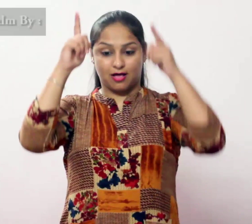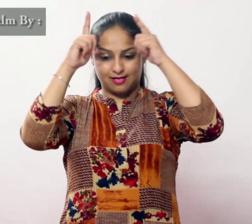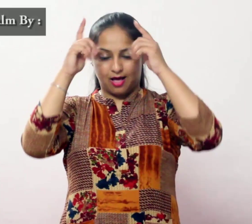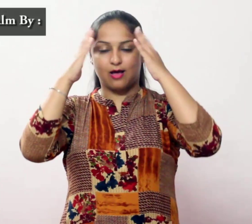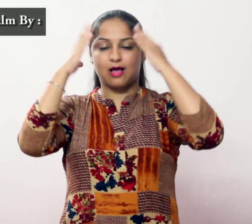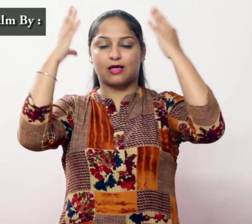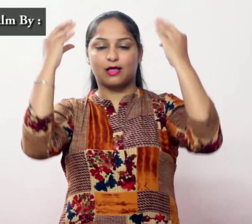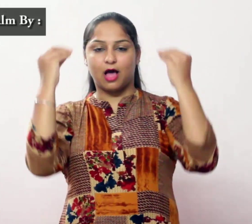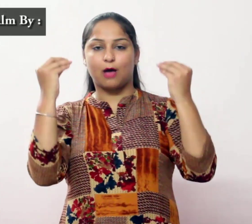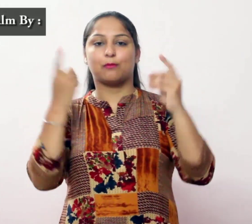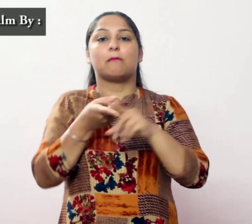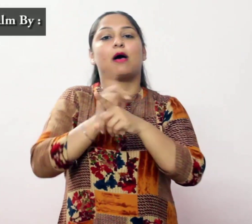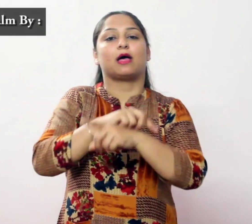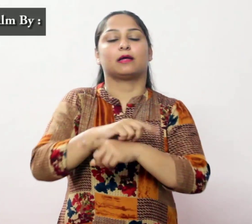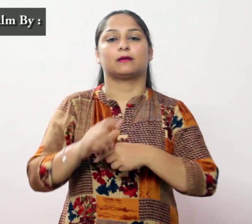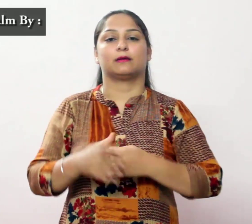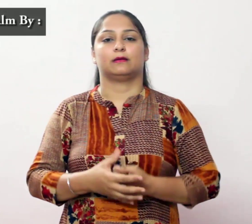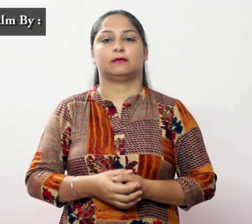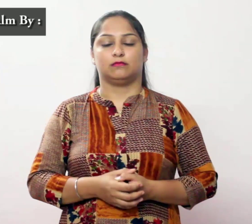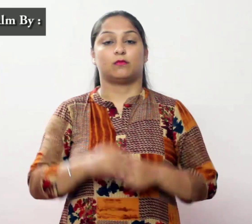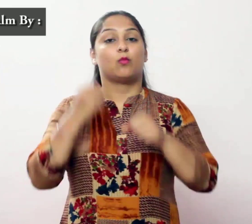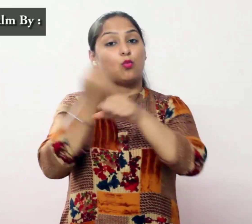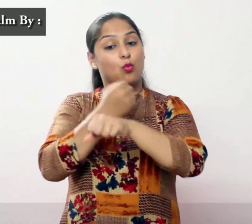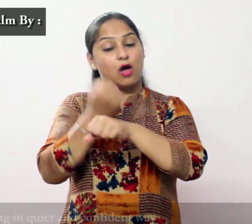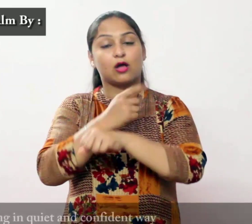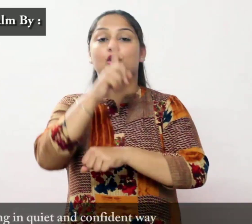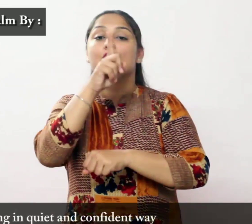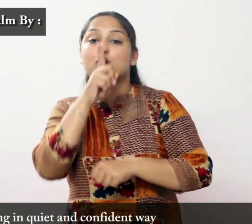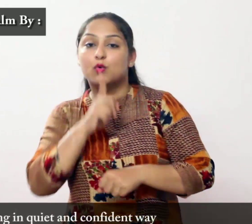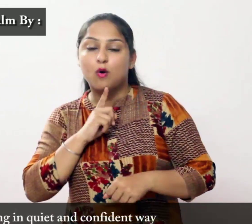शांत और कॉंफिडेंट तरीके से काम करें